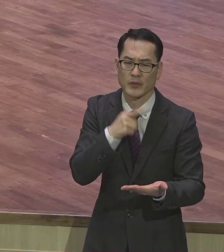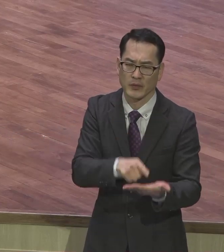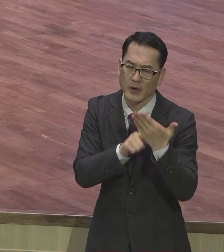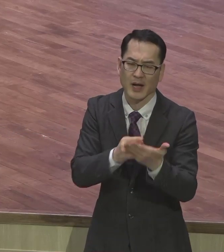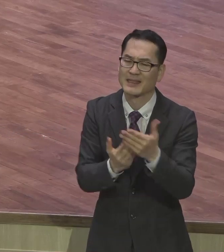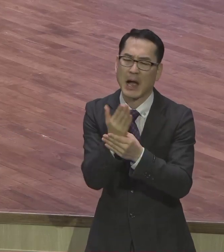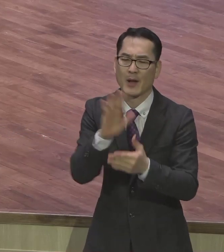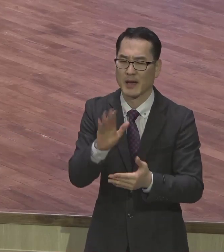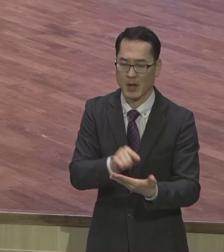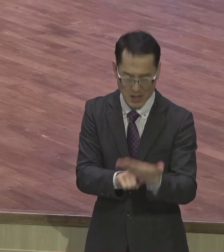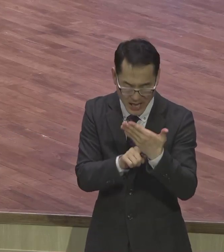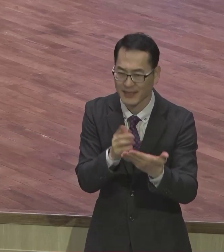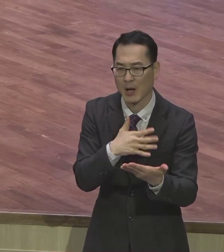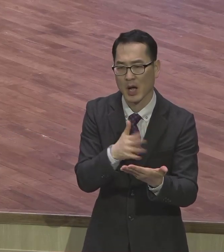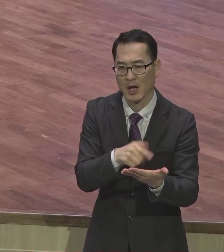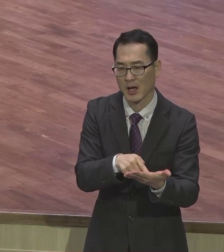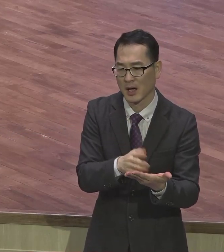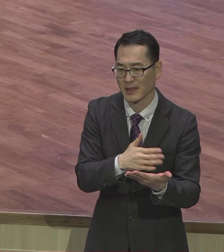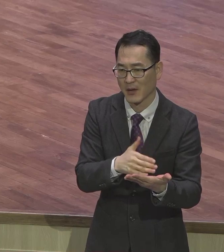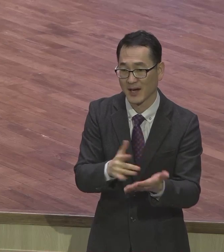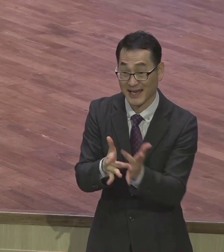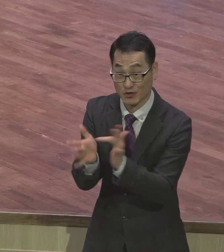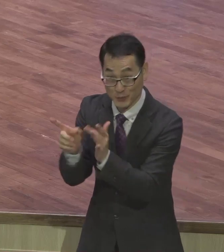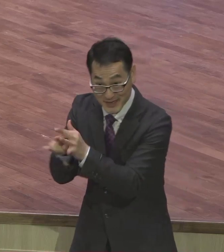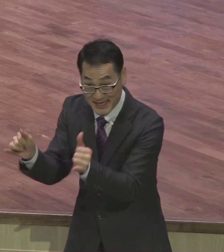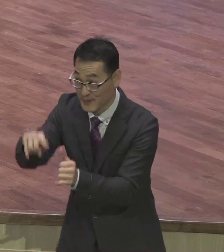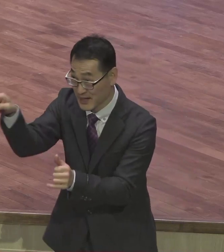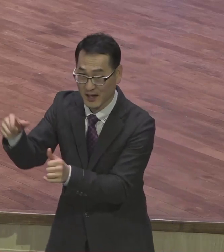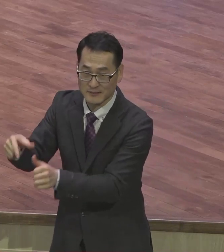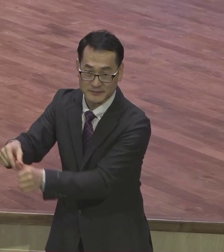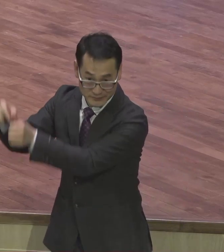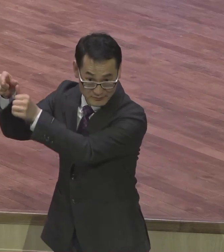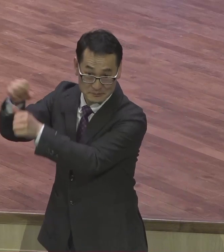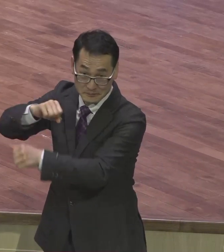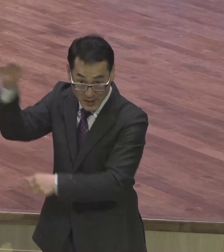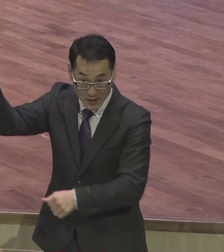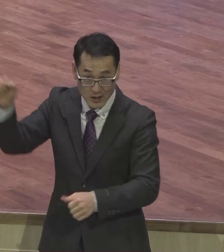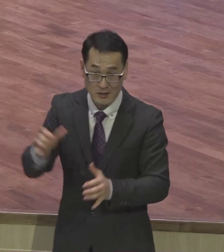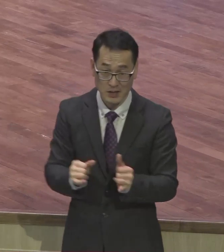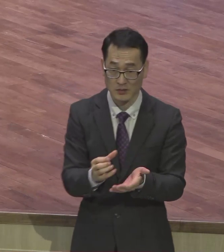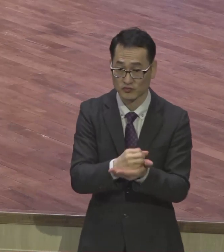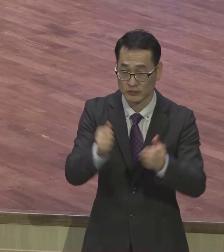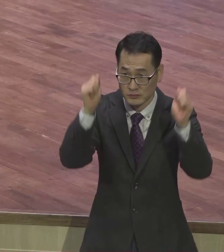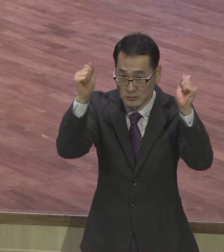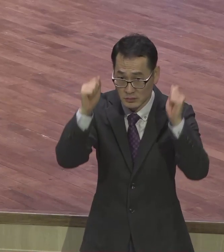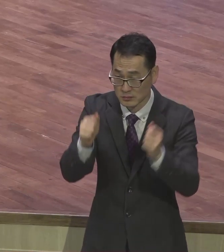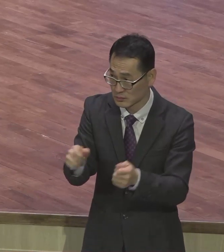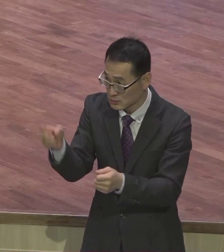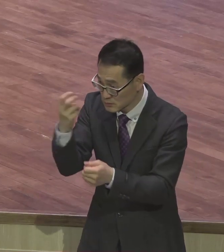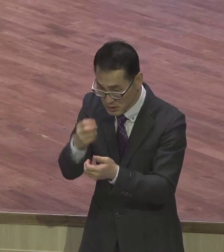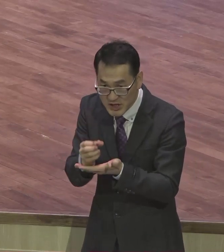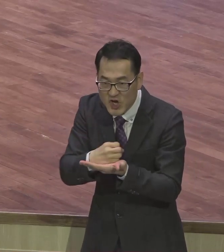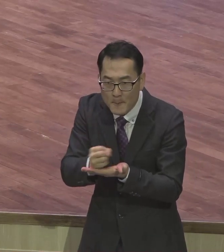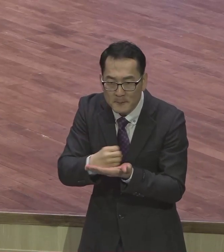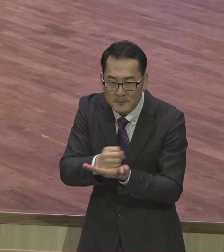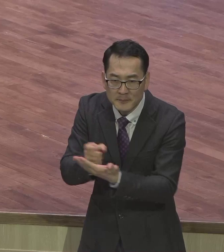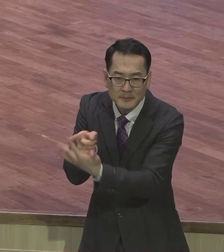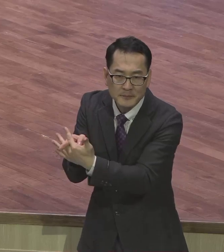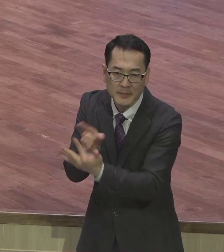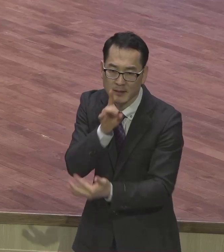여러분 이제 그렇게 영적으로 신분과 권세가 바뀐 줄 믿고 세밀하게 오늘 여러분